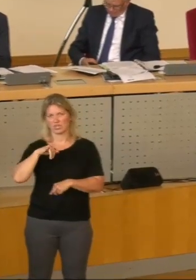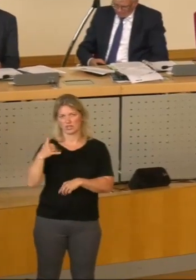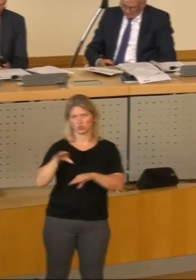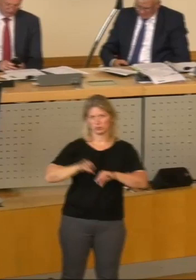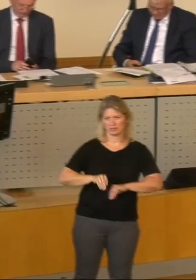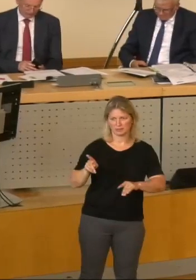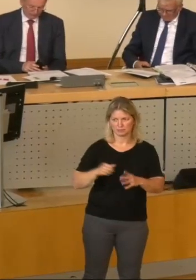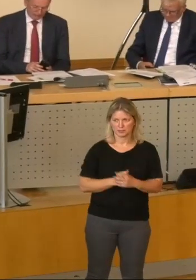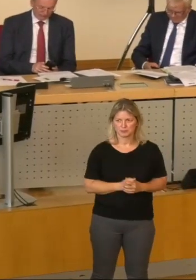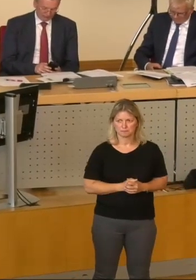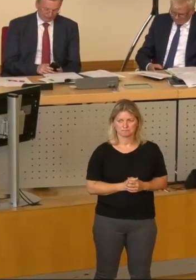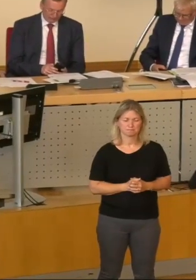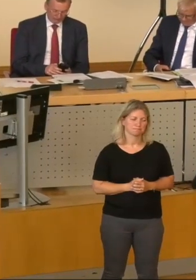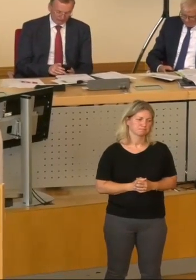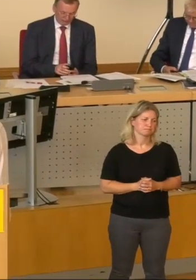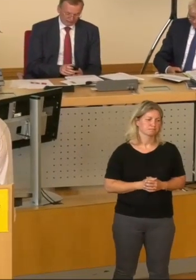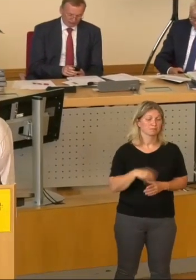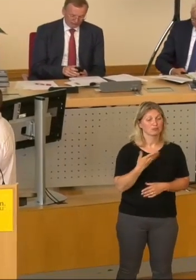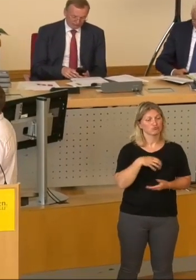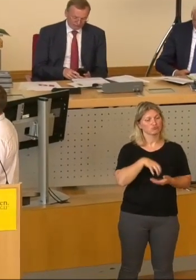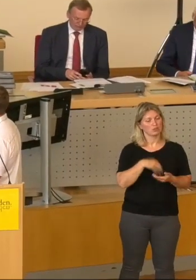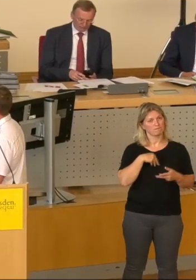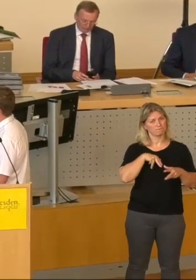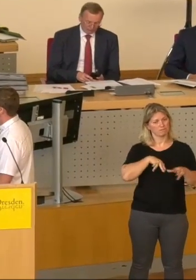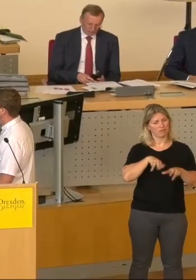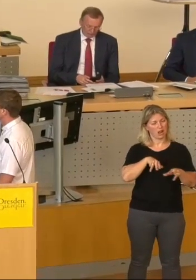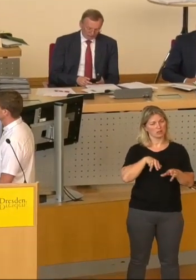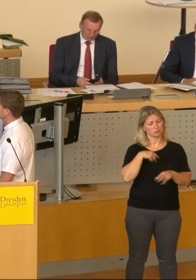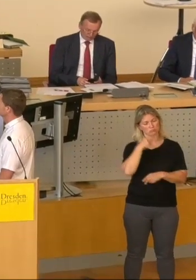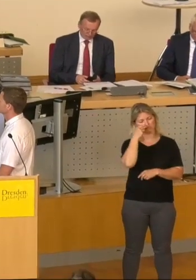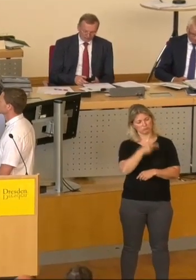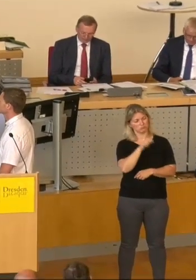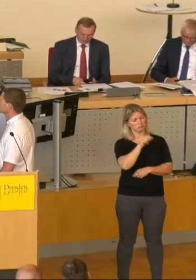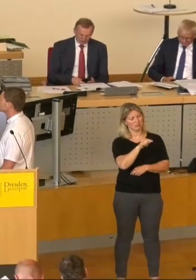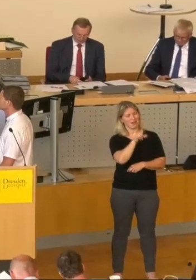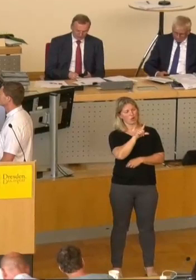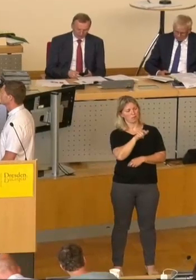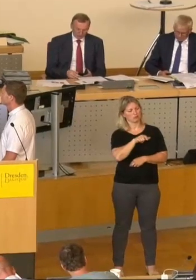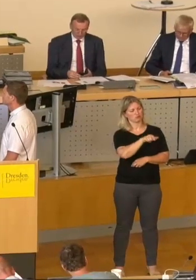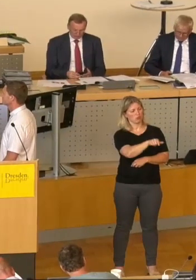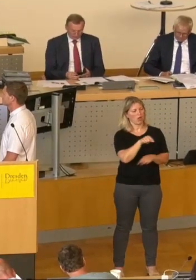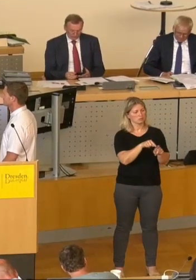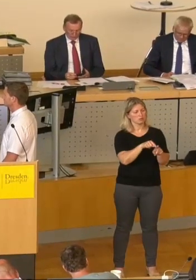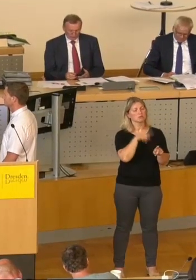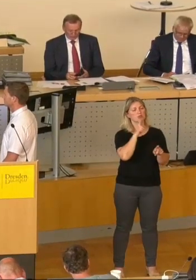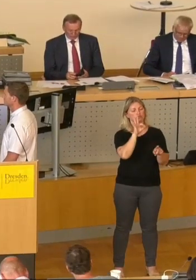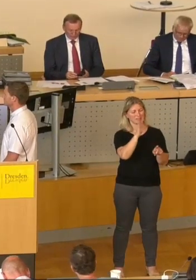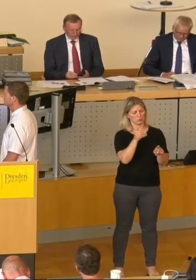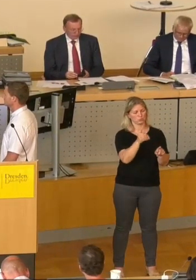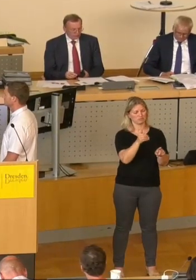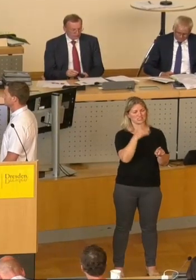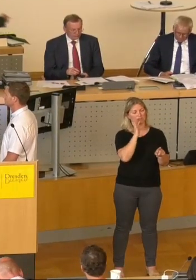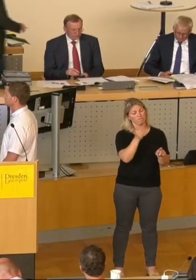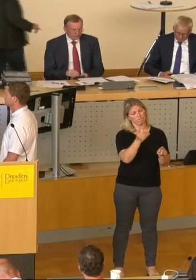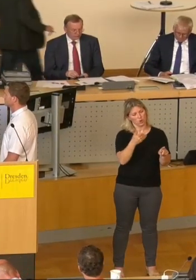Die Langobadenstraße wird in der Stadtverwaltung als Verkehrsanlage mit einem kurzfristigen bis vordringlichen Sanierungsbedarf